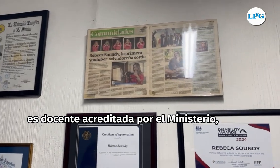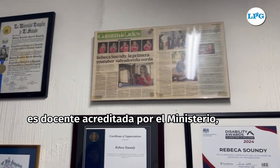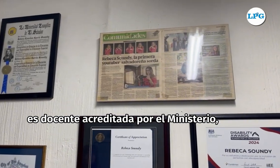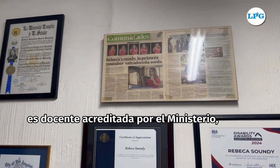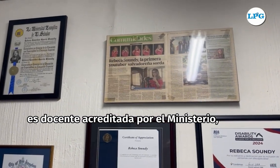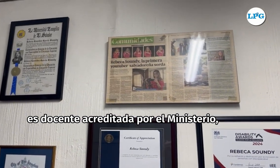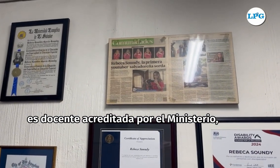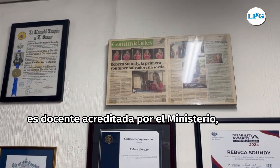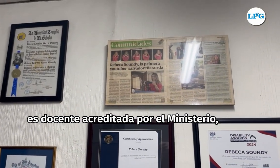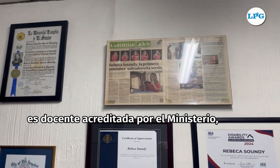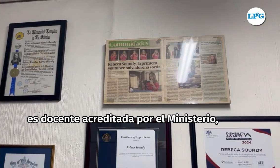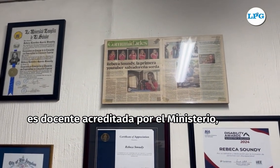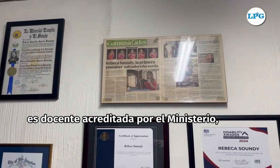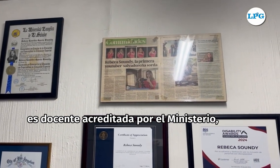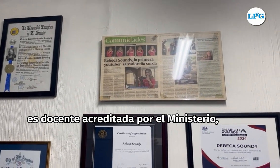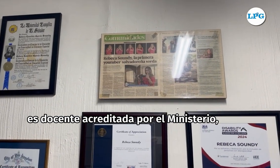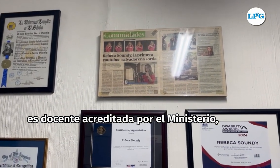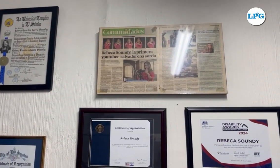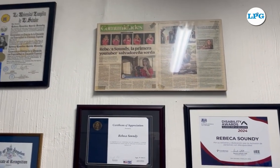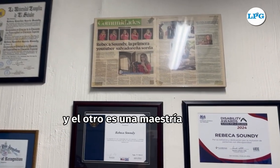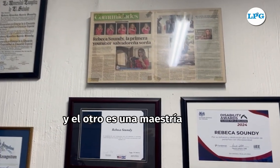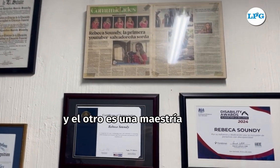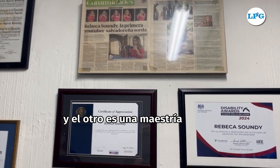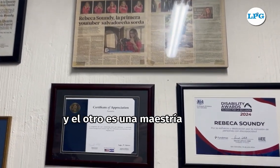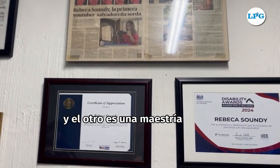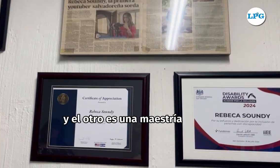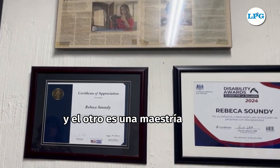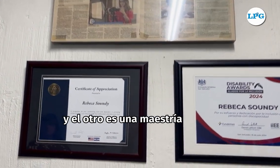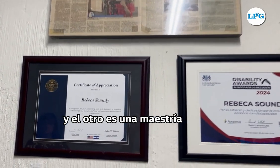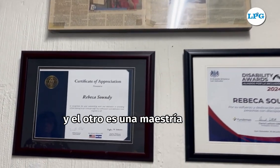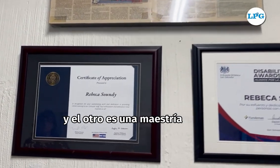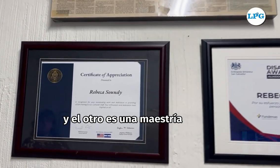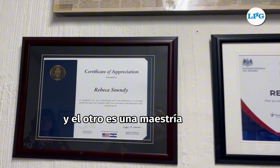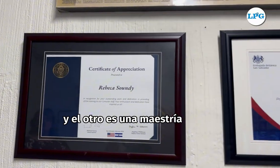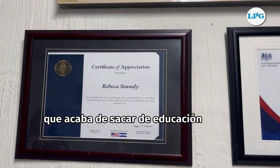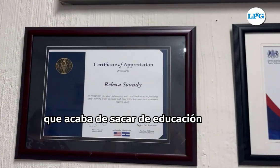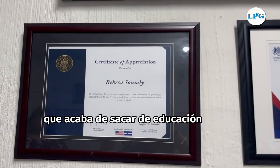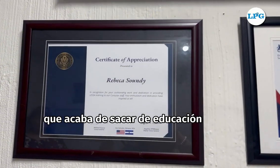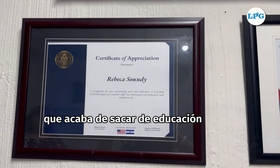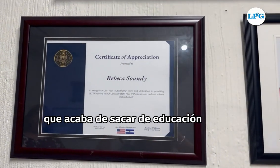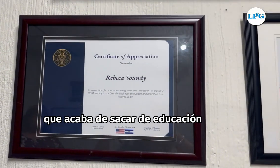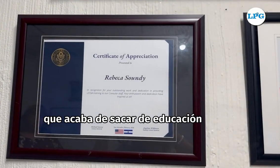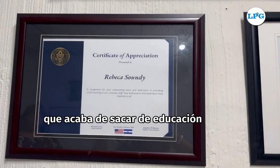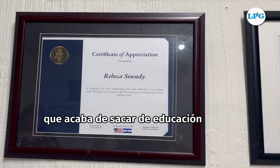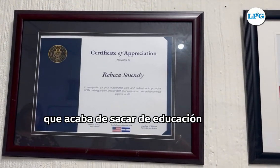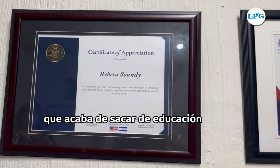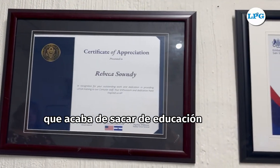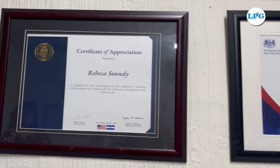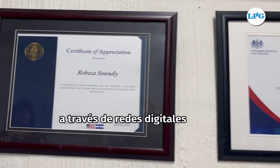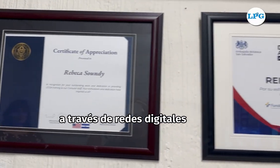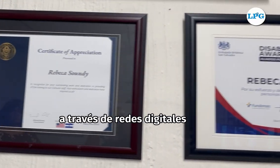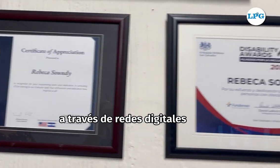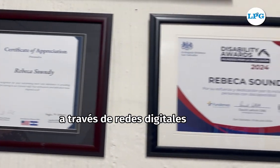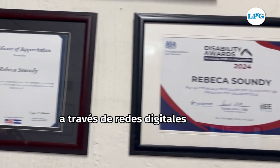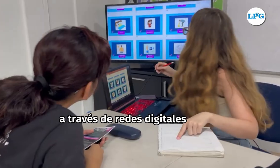el ministerio. Y el otro es una maestría que acabó de sacar de educación a través de redes